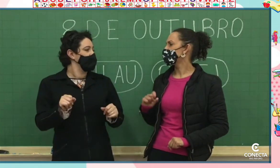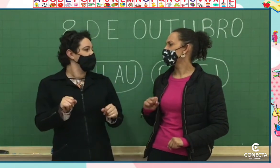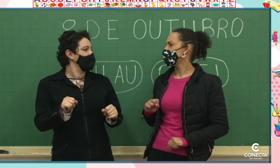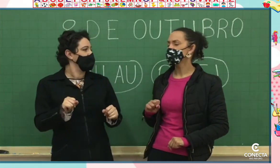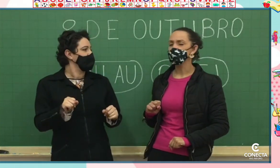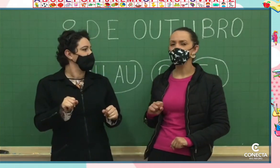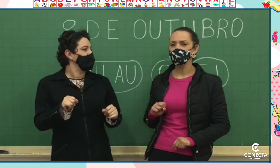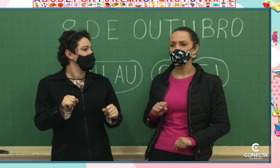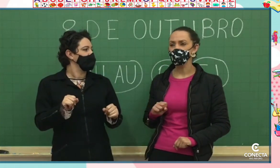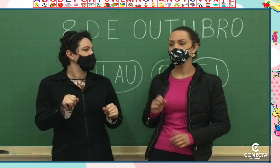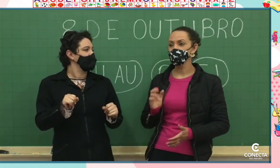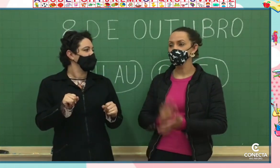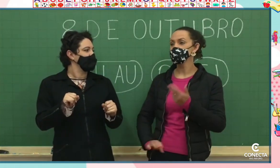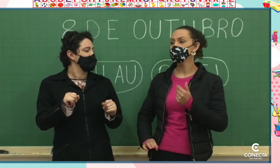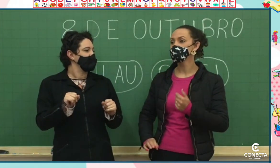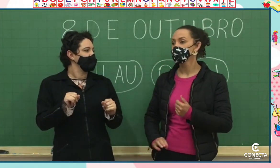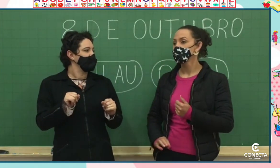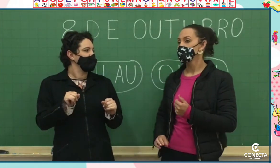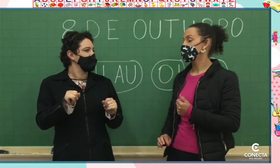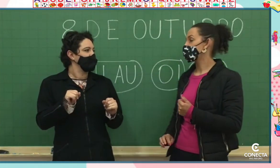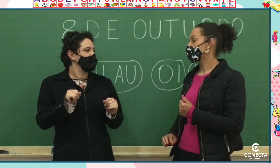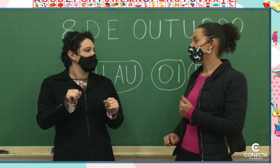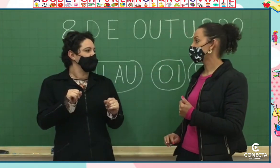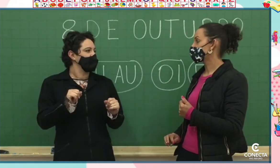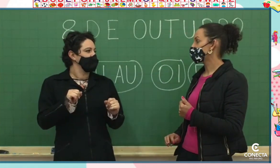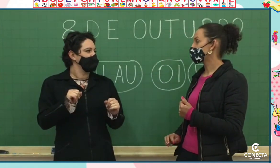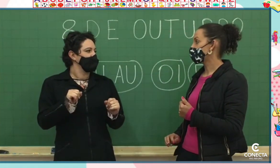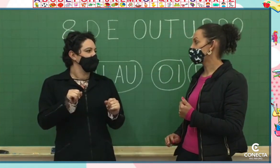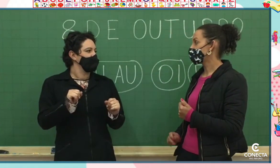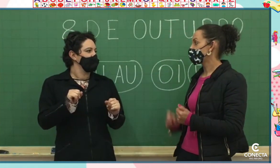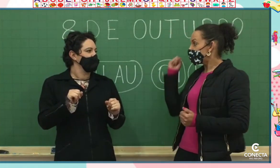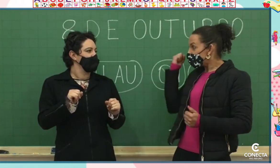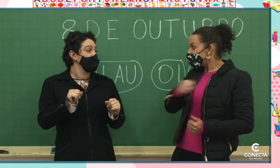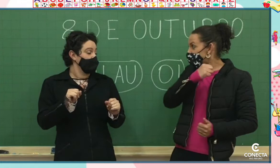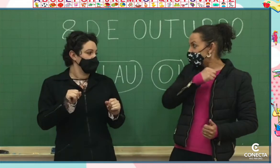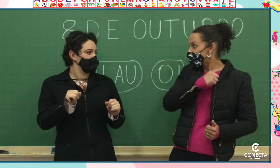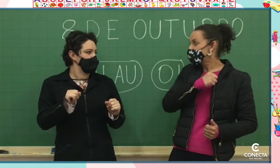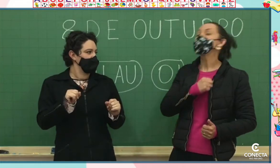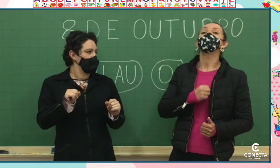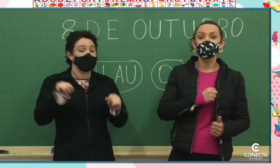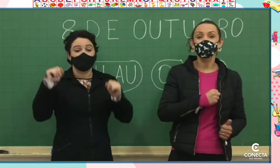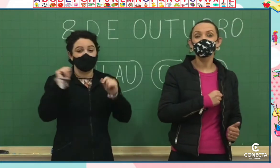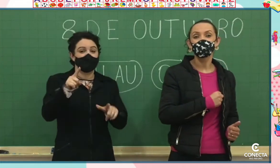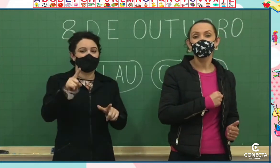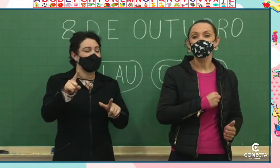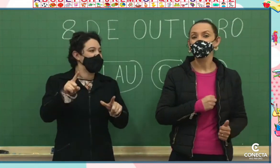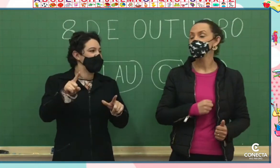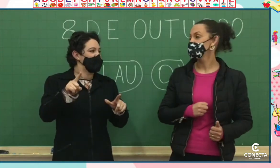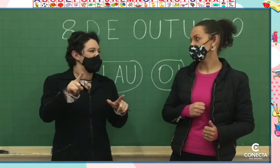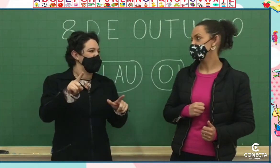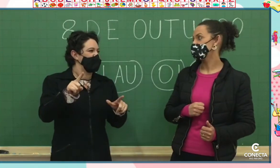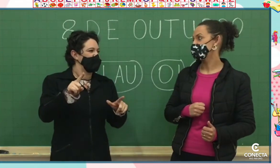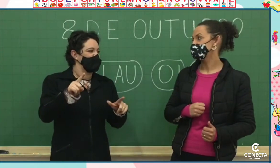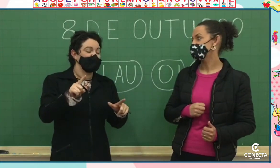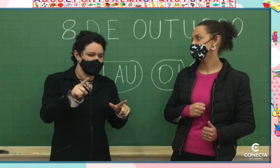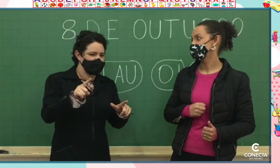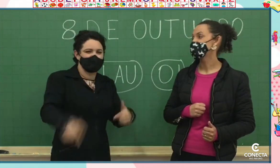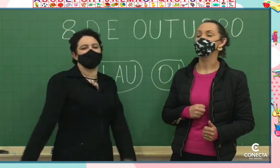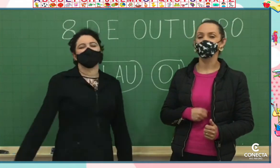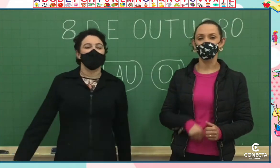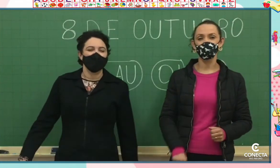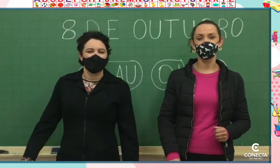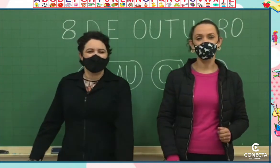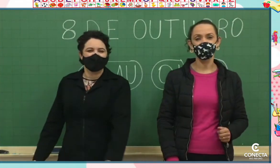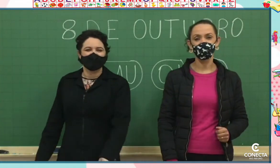Então, professora Lilian, o que você acha de nós irmos pegar o nosso material? E daí? Para nós poder brincar. E mostrar para as crianças.